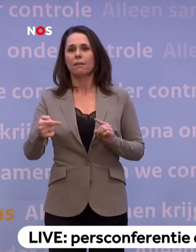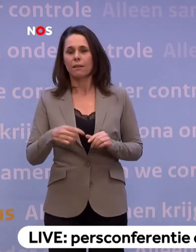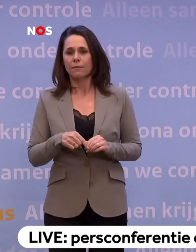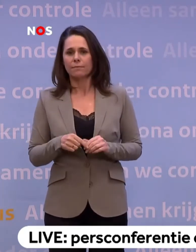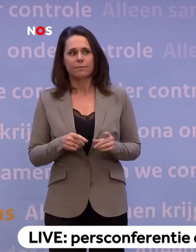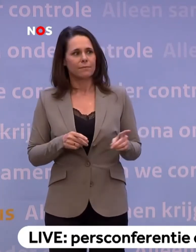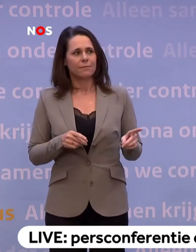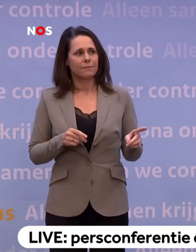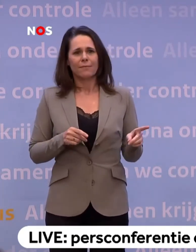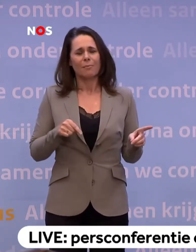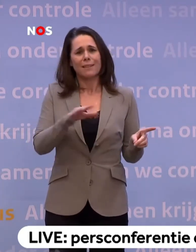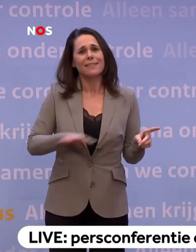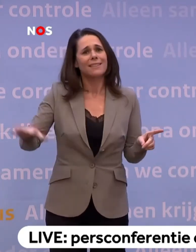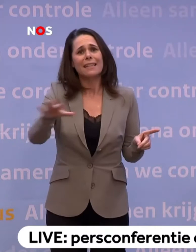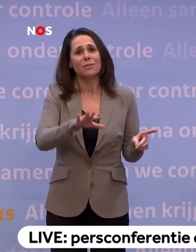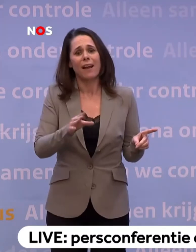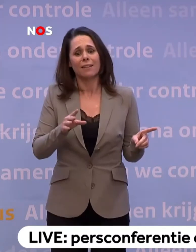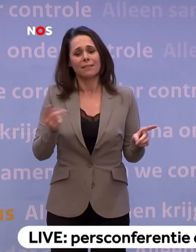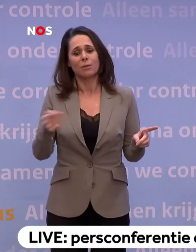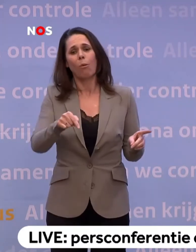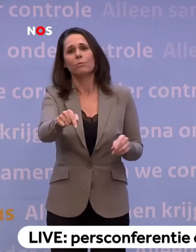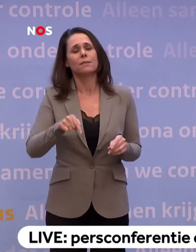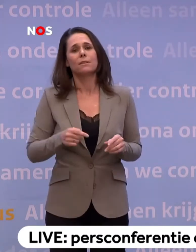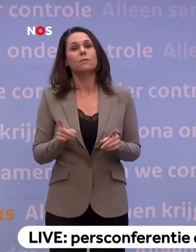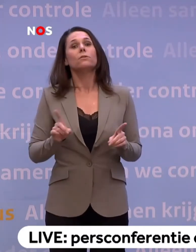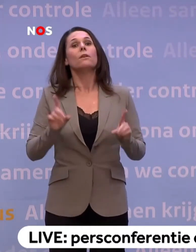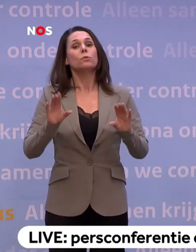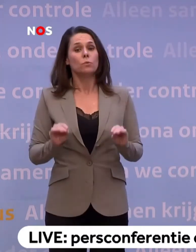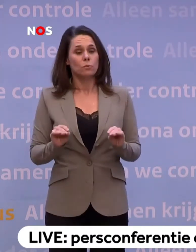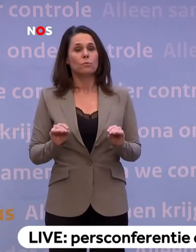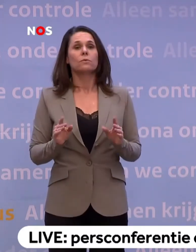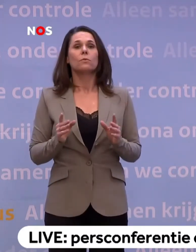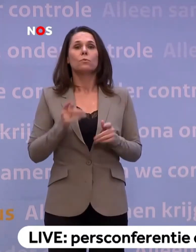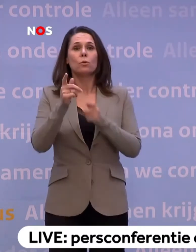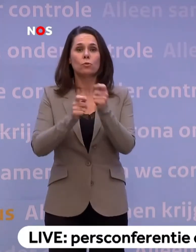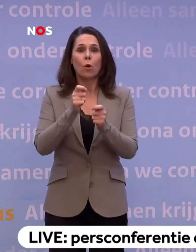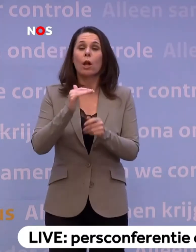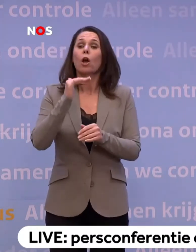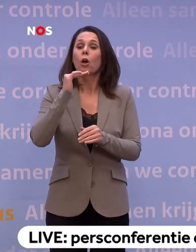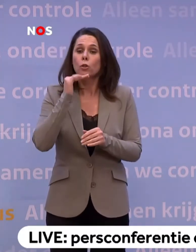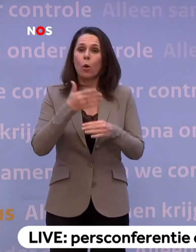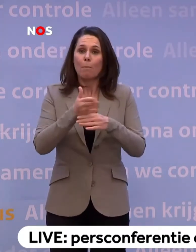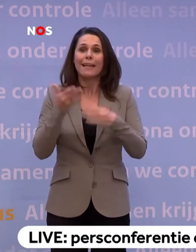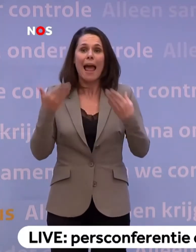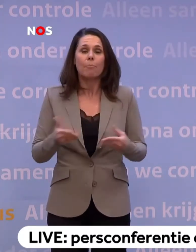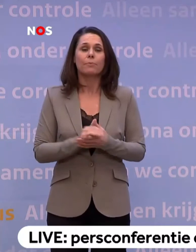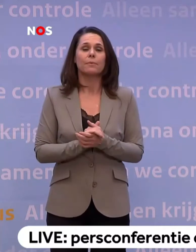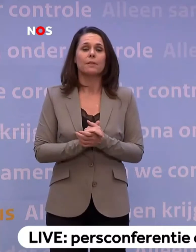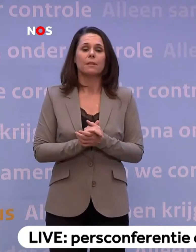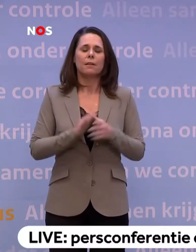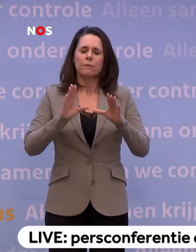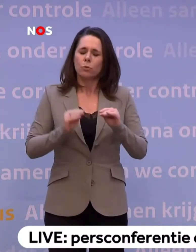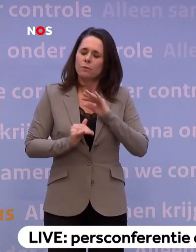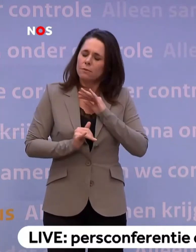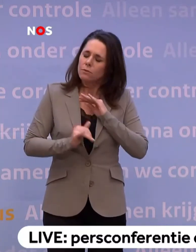Maar in die situatie moeten we niet terechtkomen. Dus wat wij moeten doen, is zorgen dat er wel voldoende is. En wij doen zo ongelooflijk veel